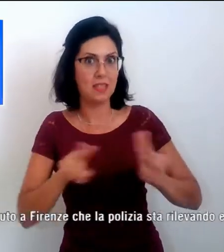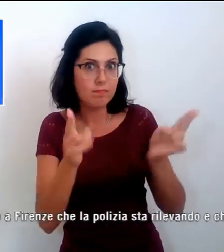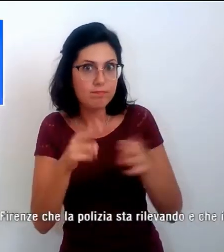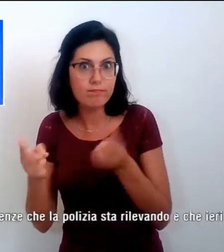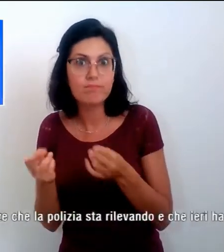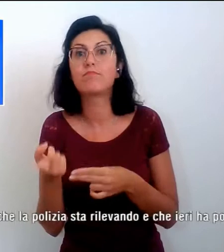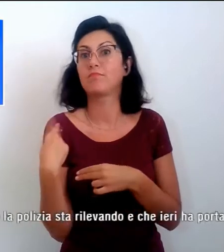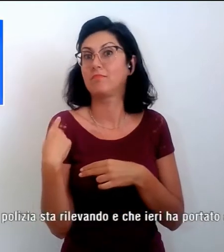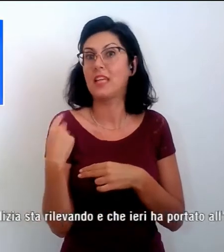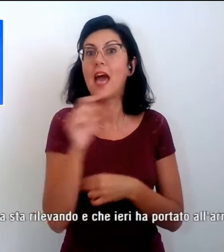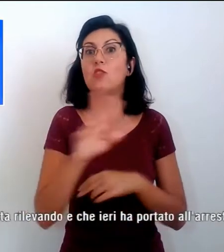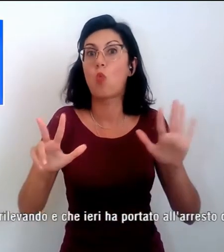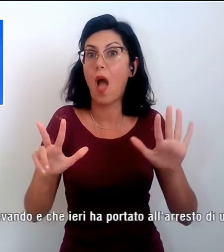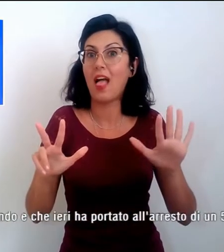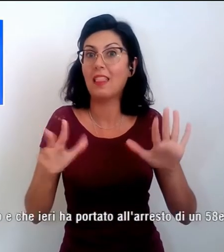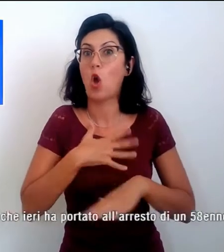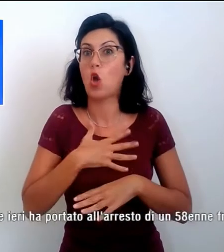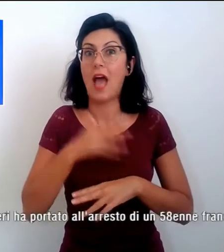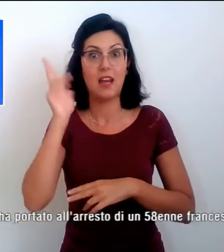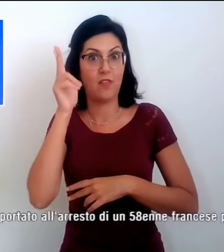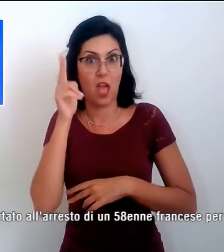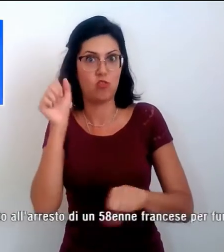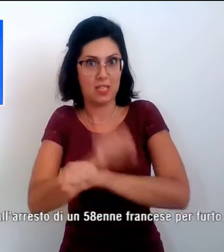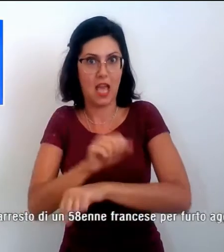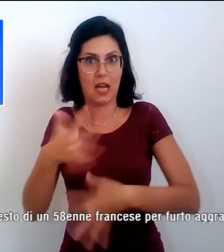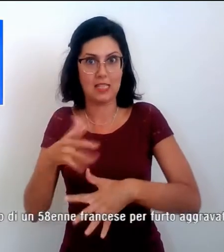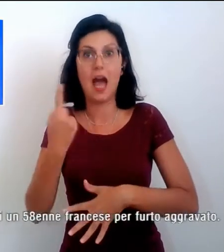anni francese per furto aggravato.